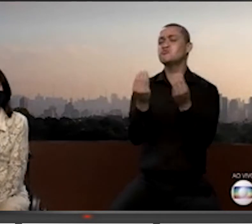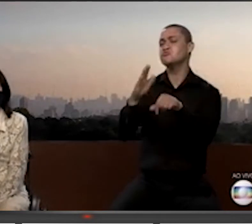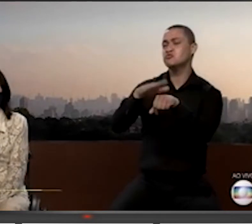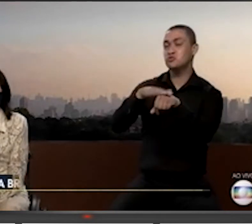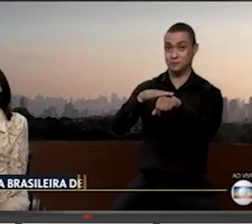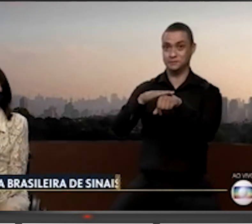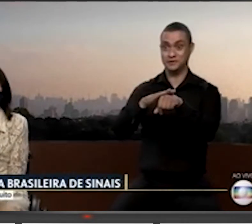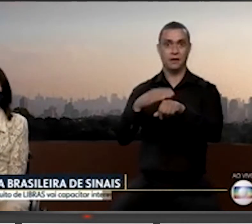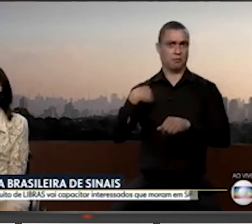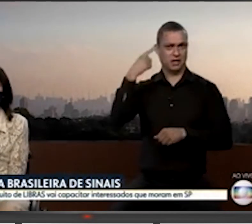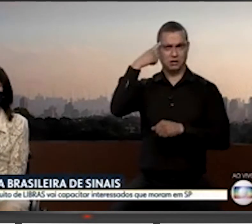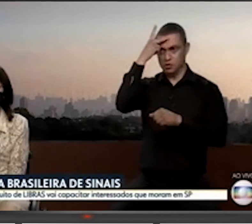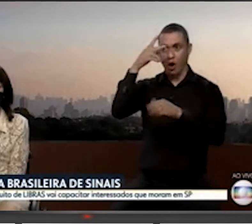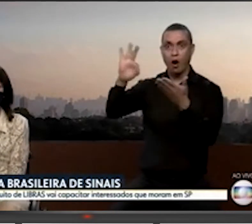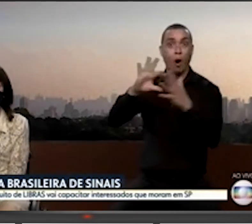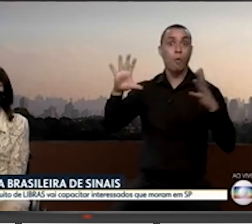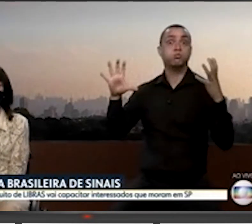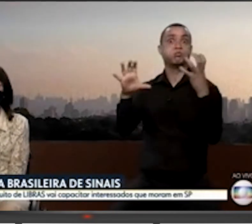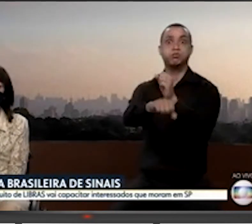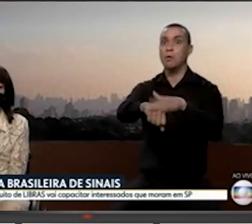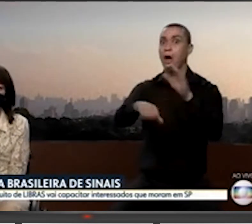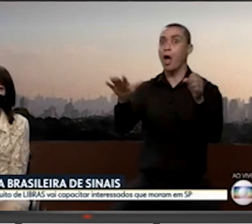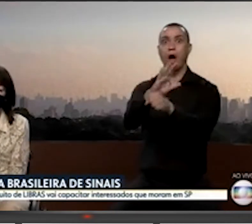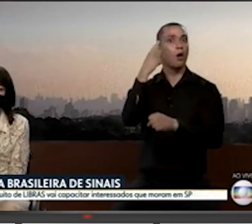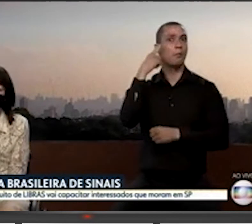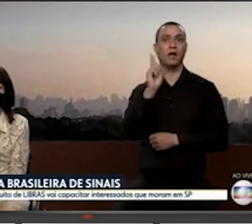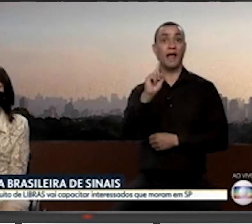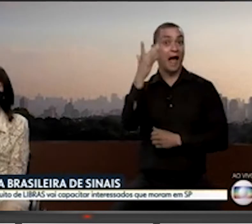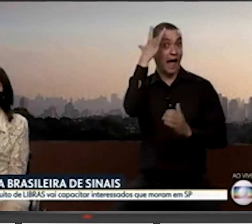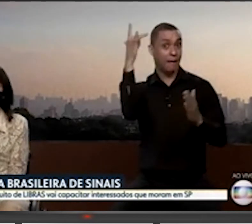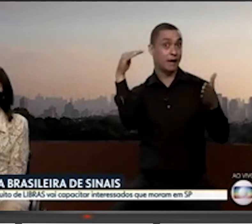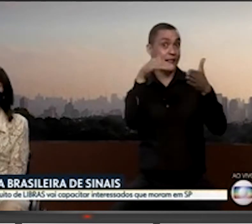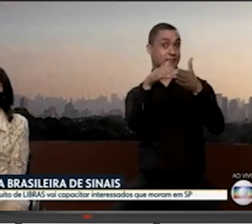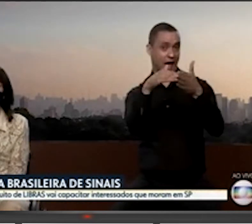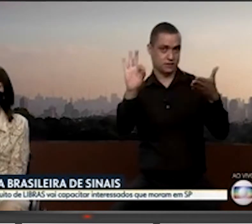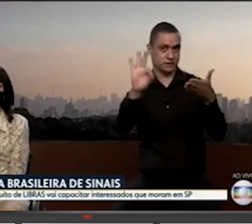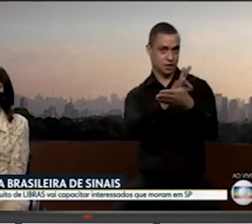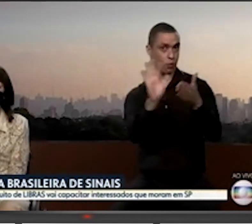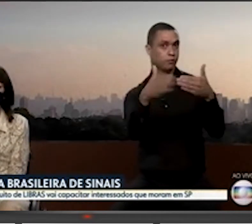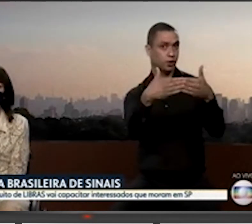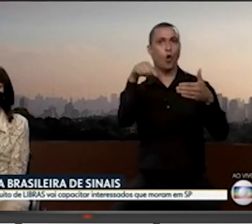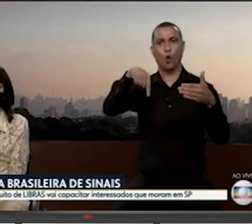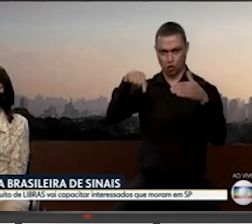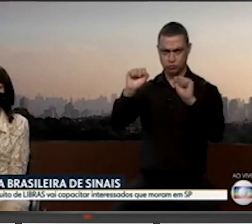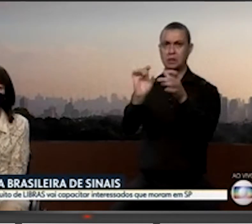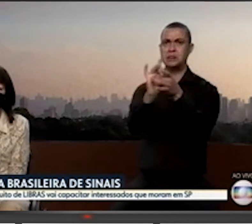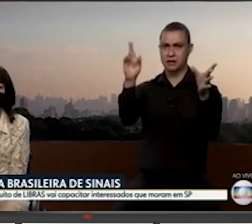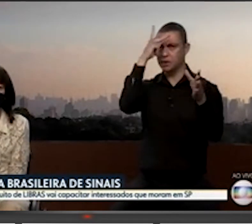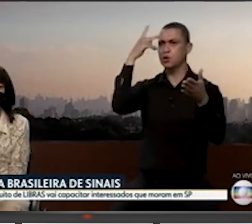esperávamos que fossem tantas inscrições assim e termina amanhã, então ainda tenha o dia de hoje para fazer as inscrições. Quem tiver